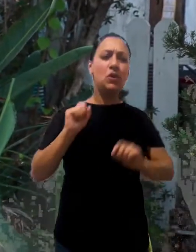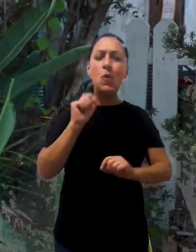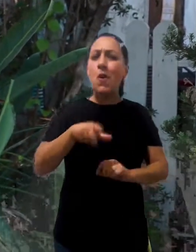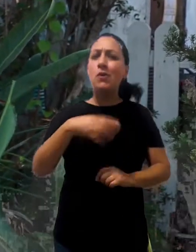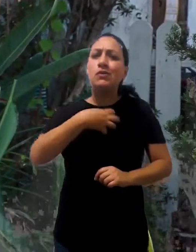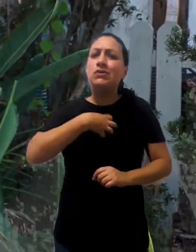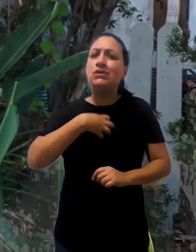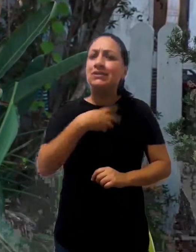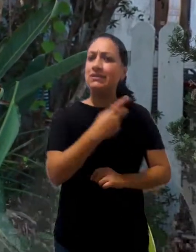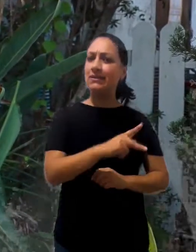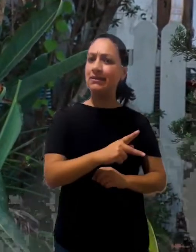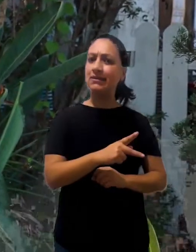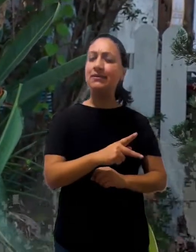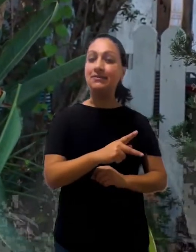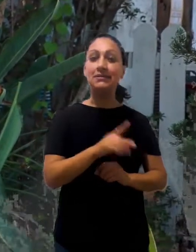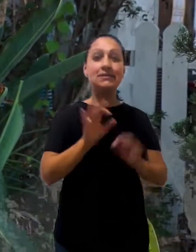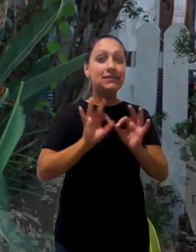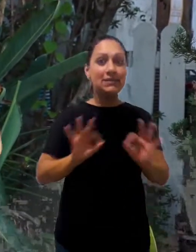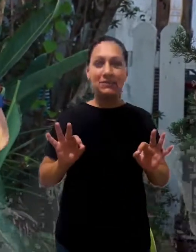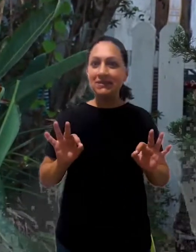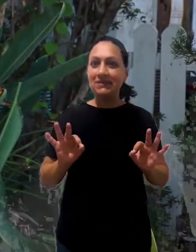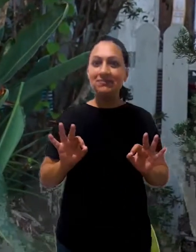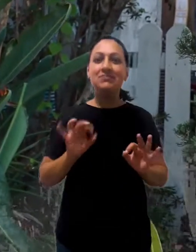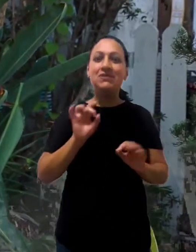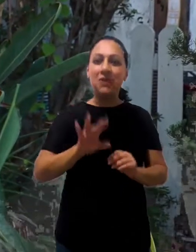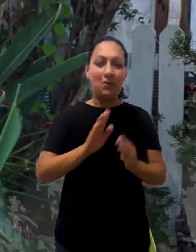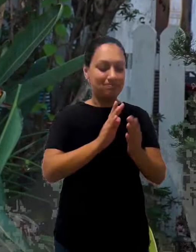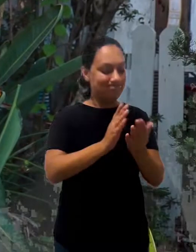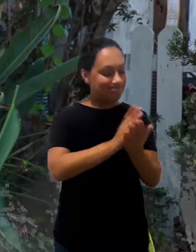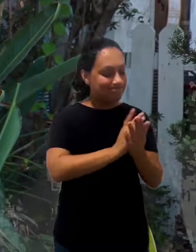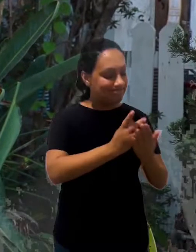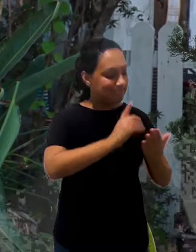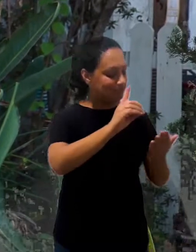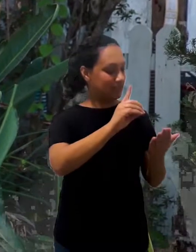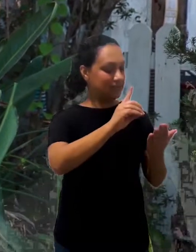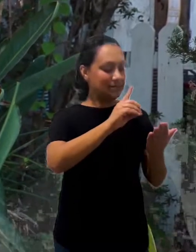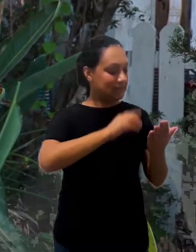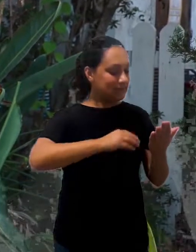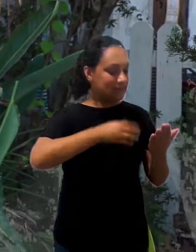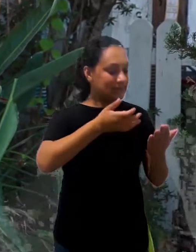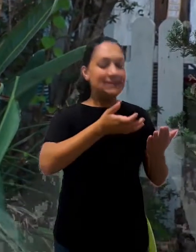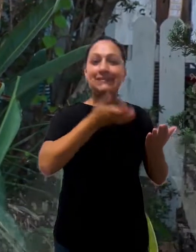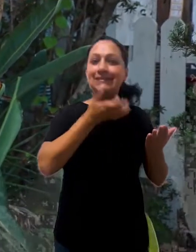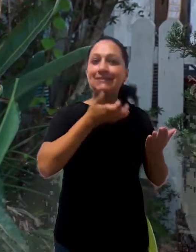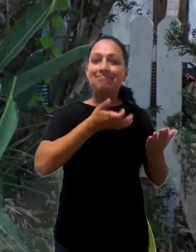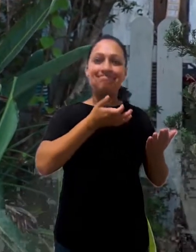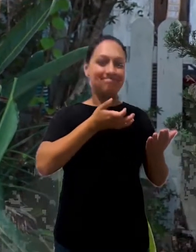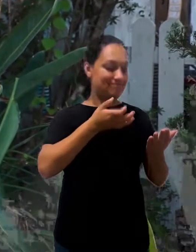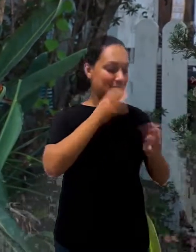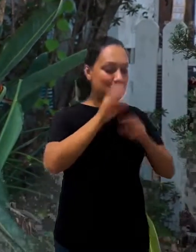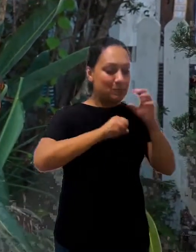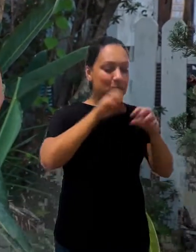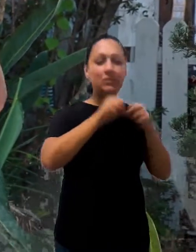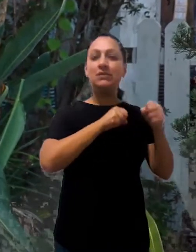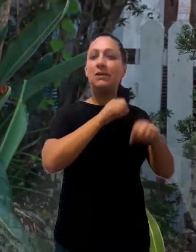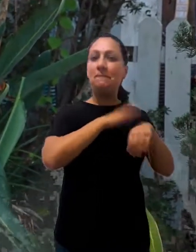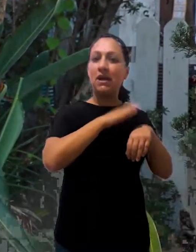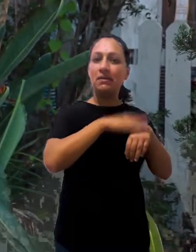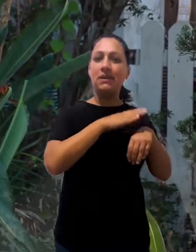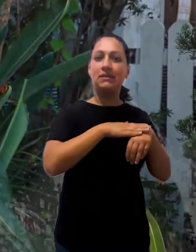qual foi a postura dele, foi simplesmente buscar o Senhor na sua palavra, esconder a palavra de Deus